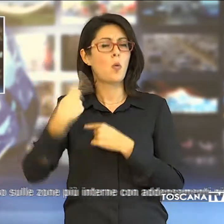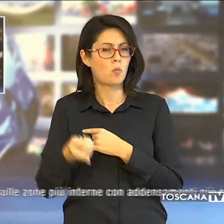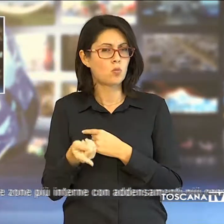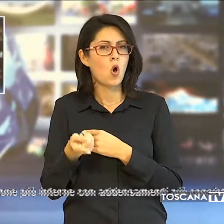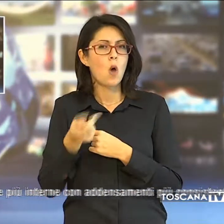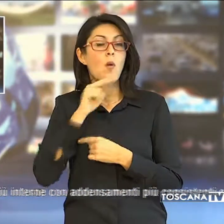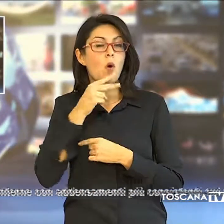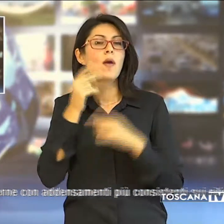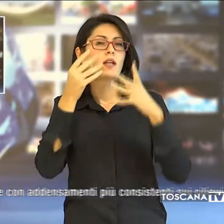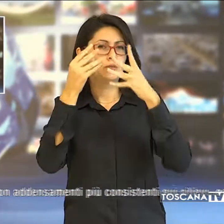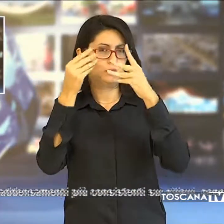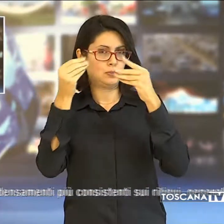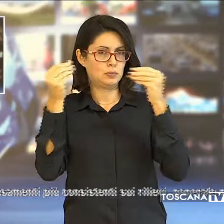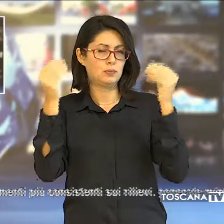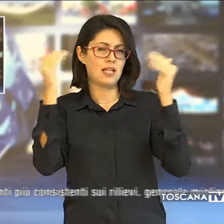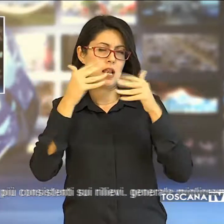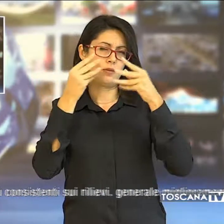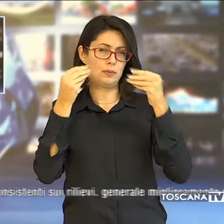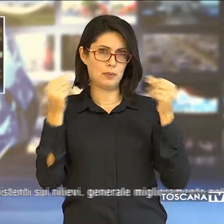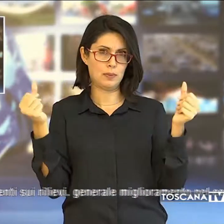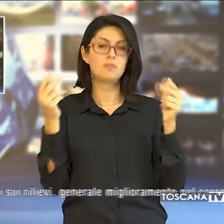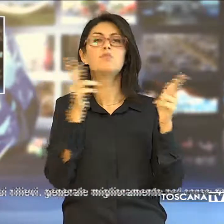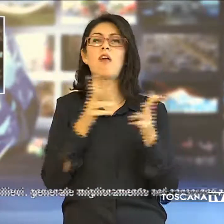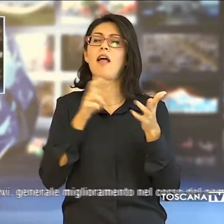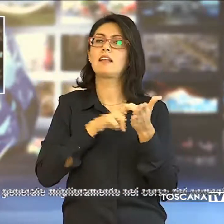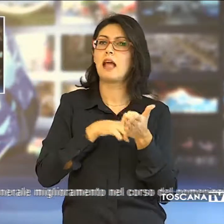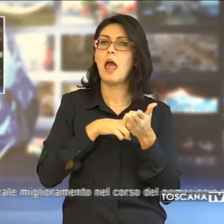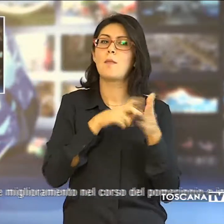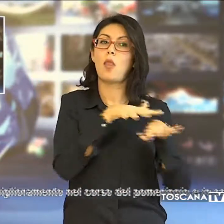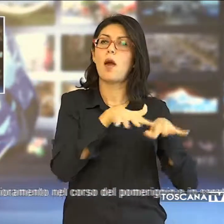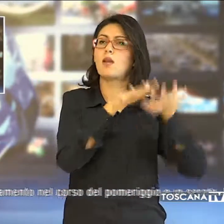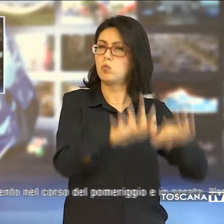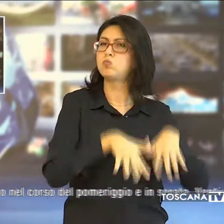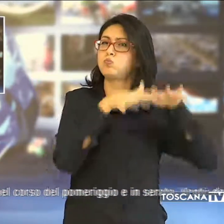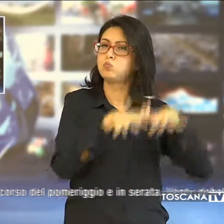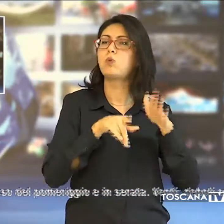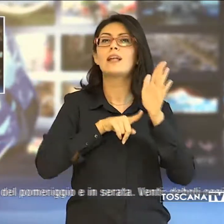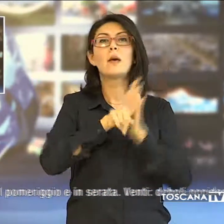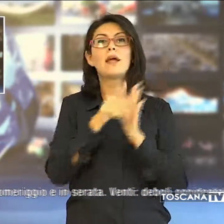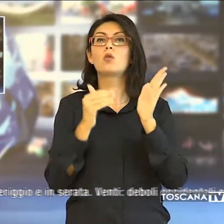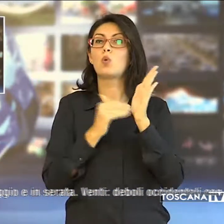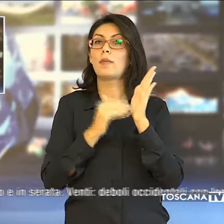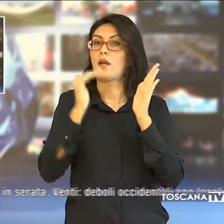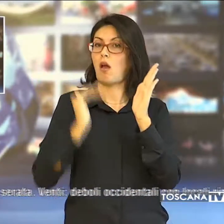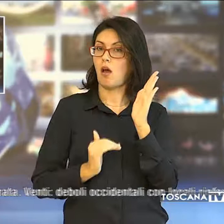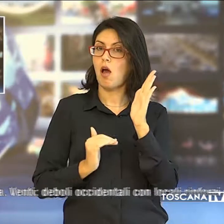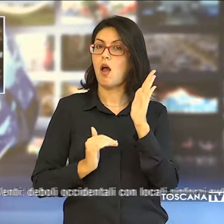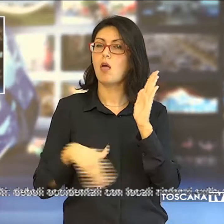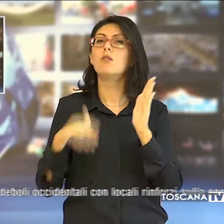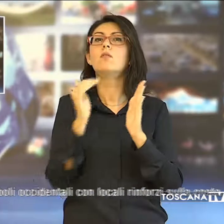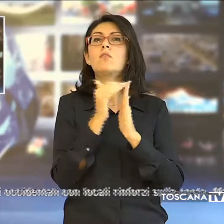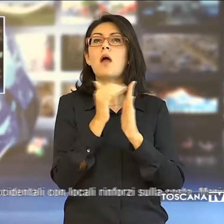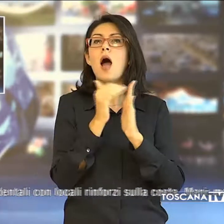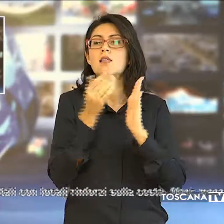dal pomeriggio e in serata. I venti sono deboli, mari mossi, temperature minime in calo e